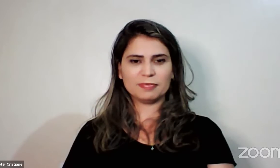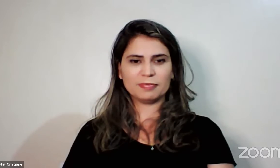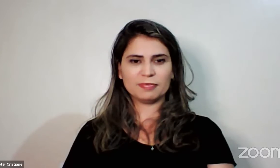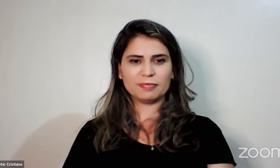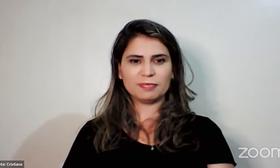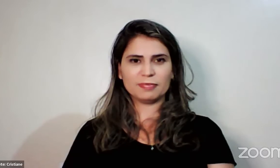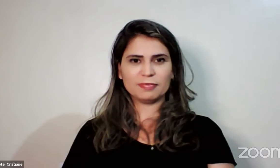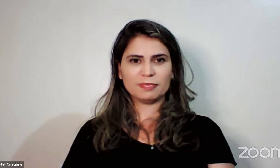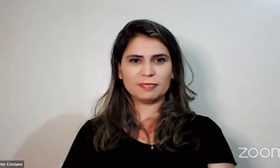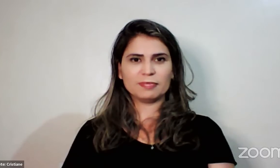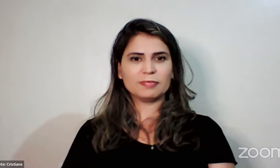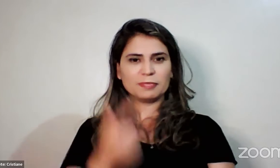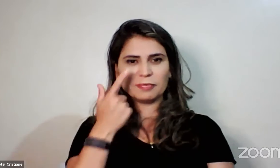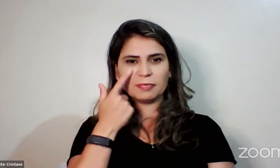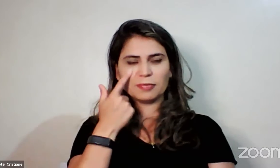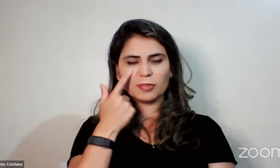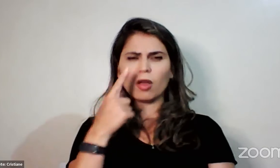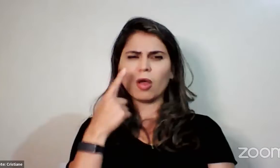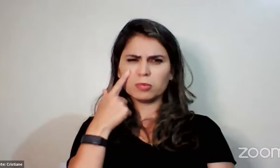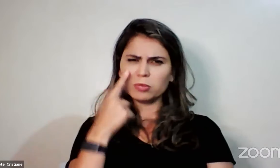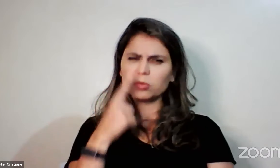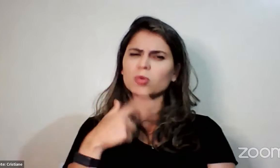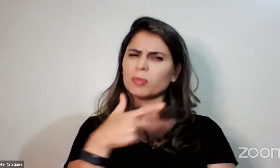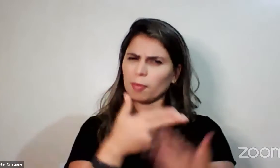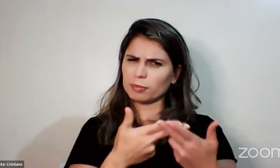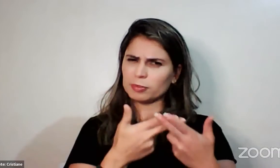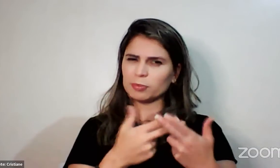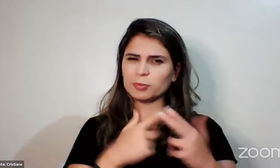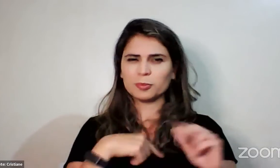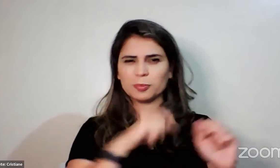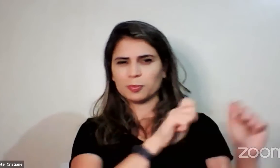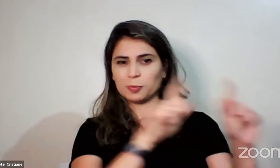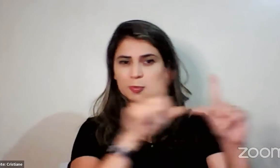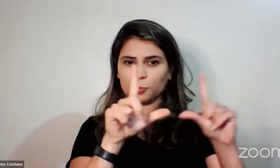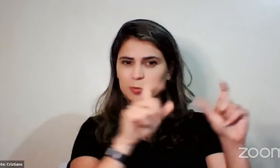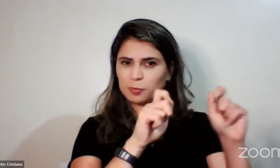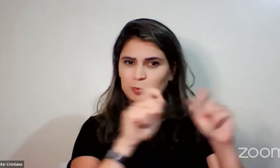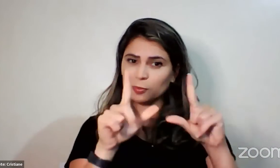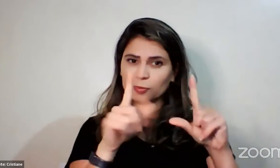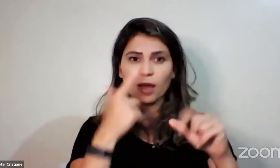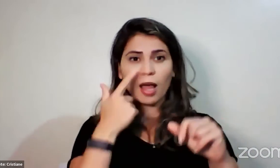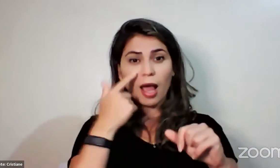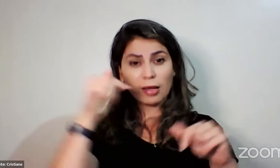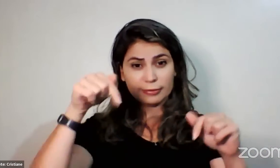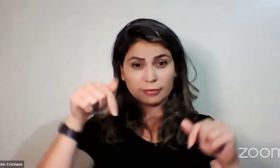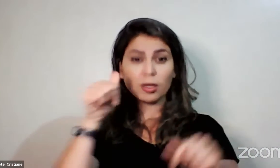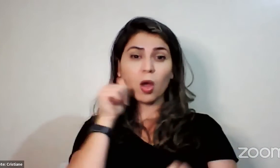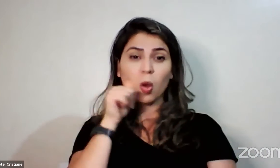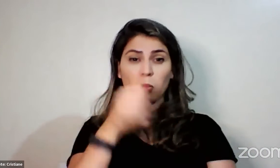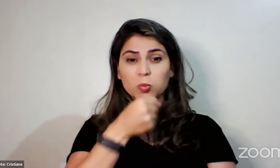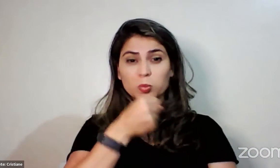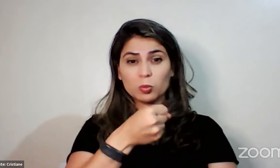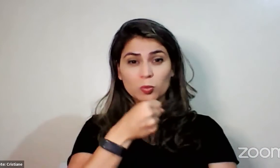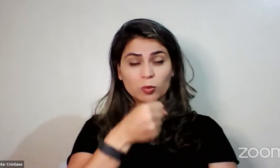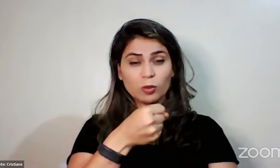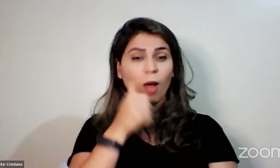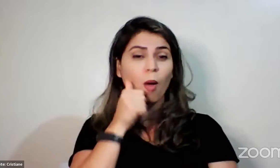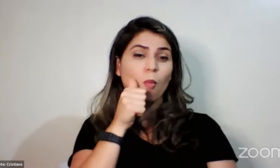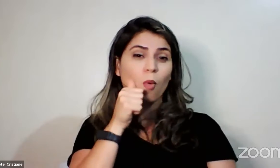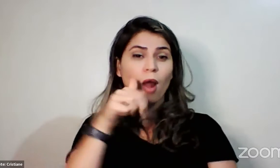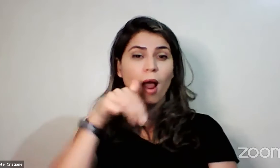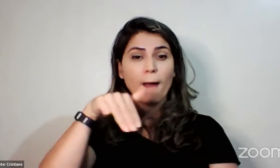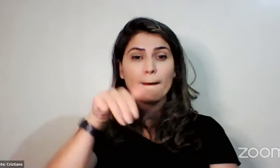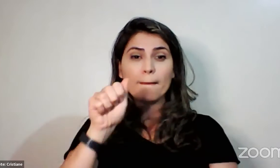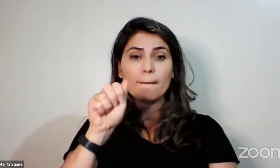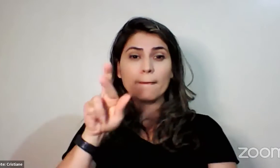Enquanto isso, dá tempo de outras pessoas conectarem, né? Inclusive, a nossa usuária, a Marta, logo, eu acho que ela já deve estar